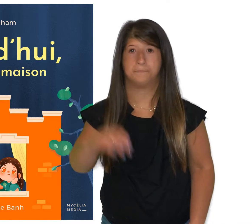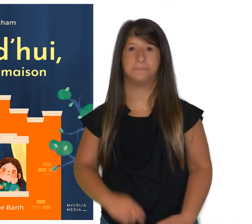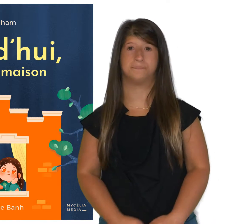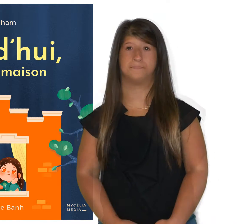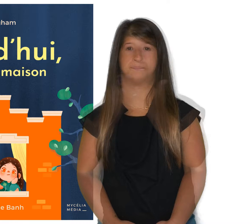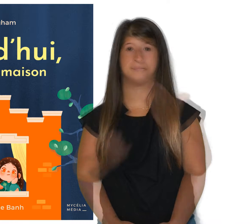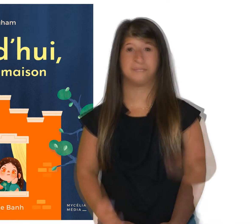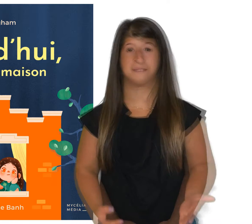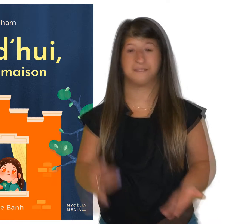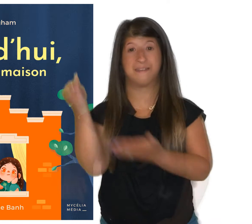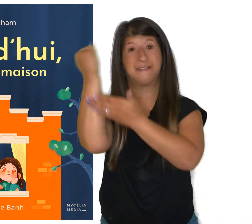Illustration,